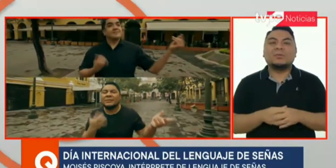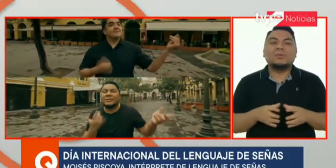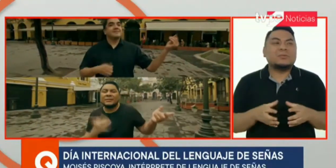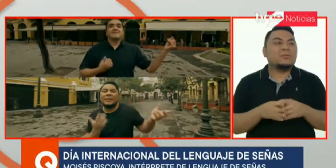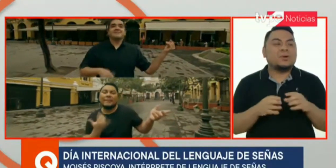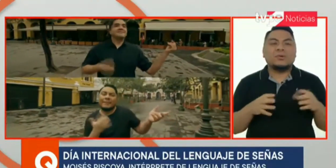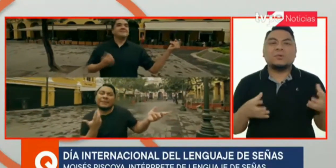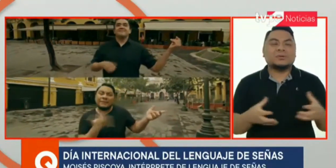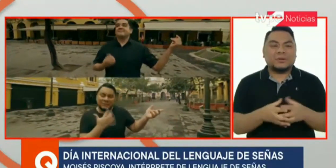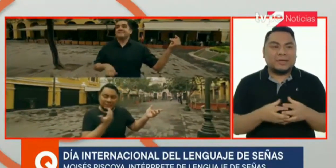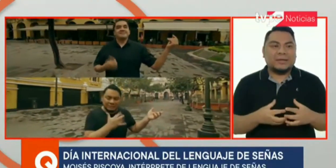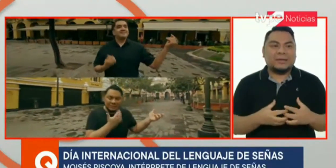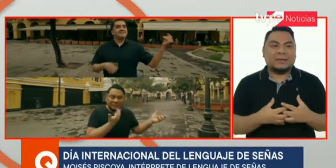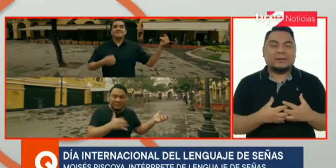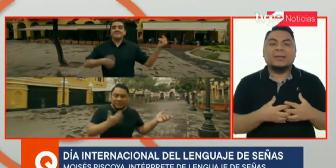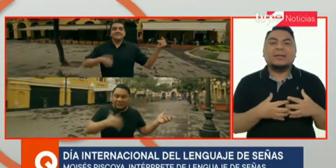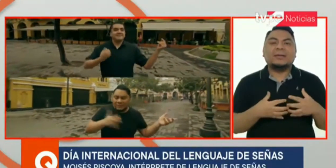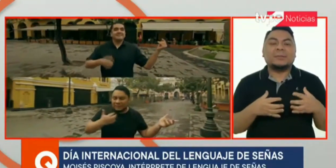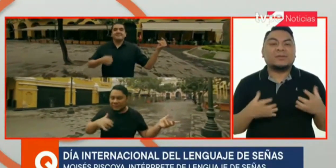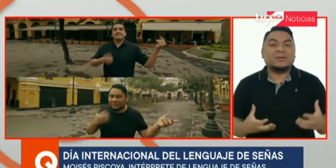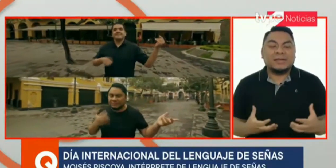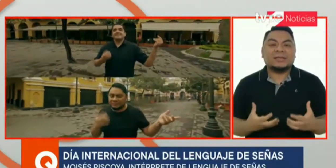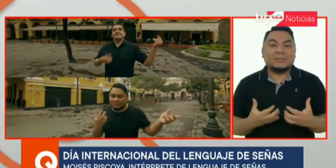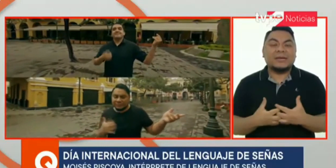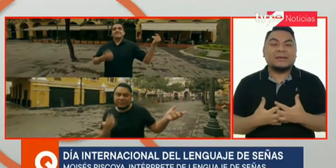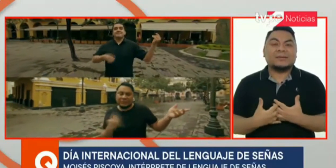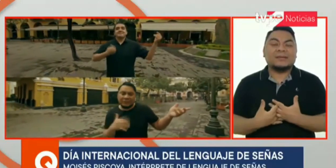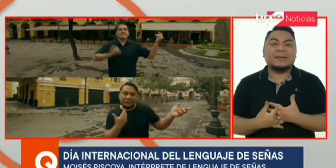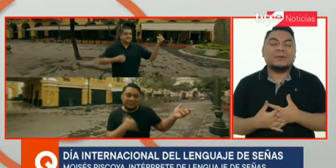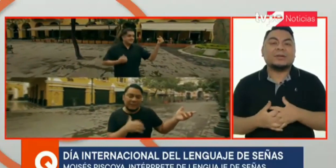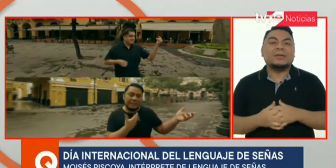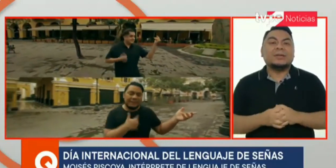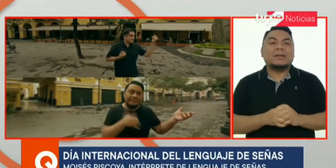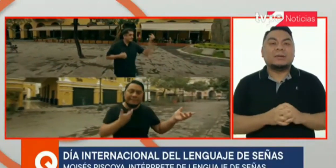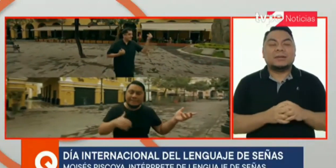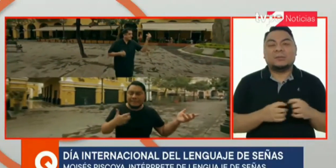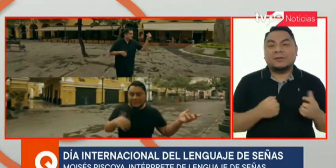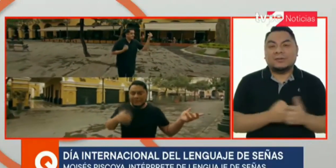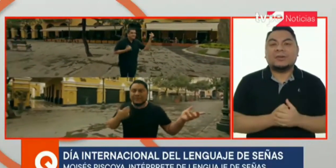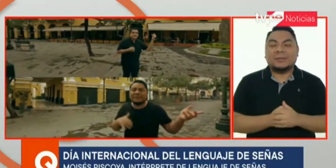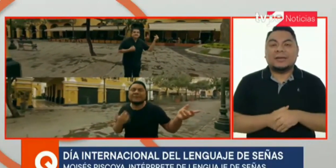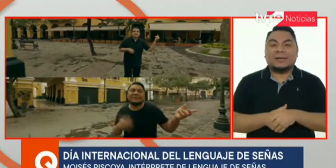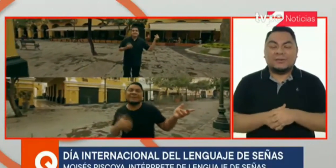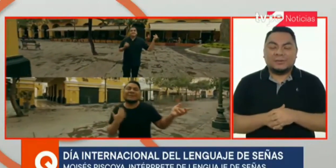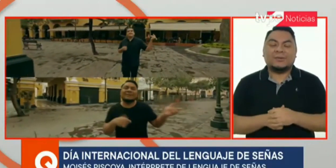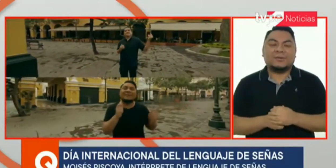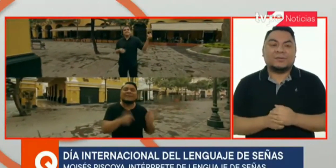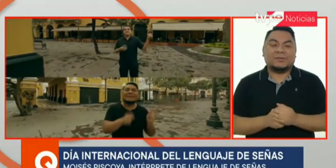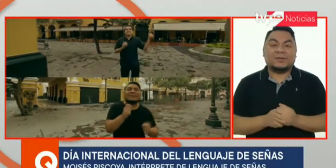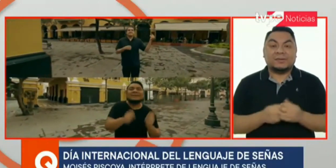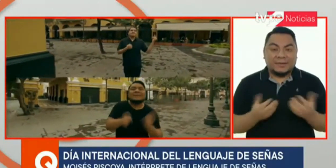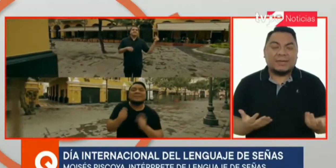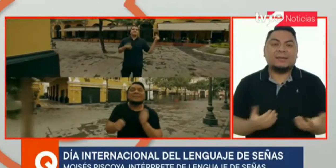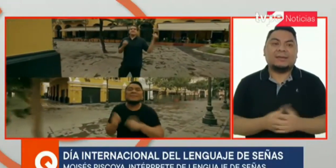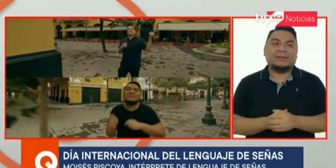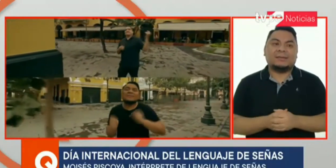un conjunto de personas que también hacen esta labor y con la comunidad sorda para que esto se cede y se